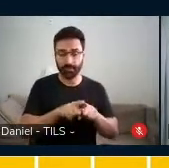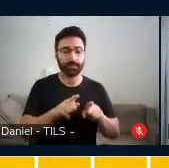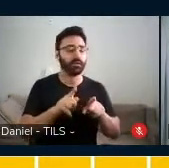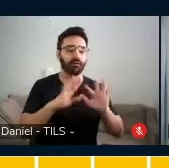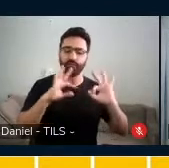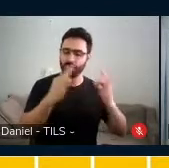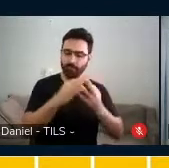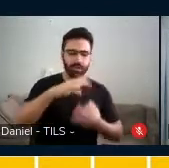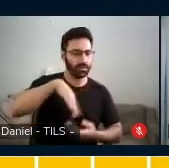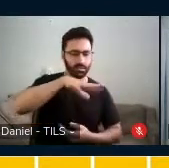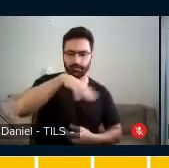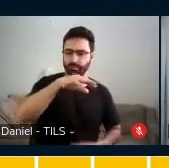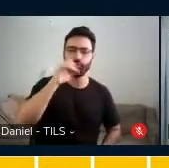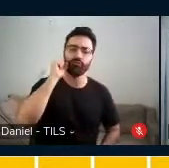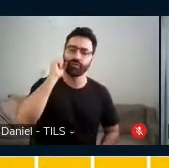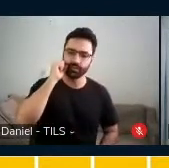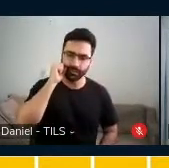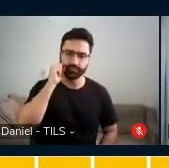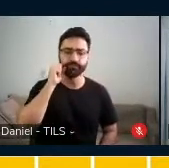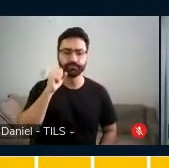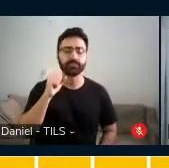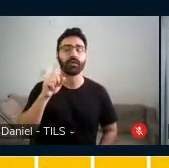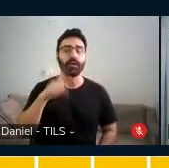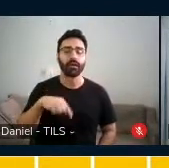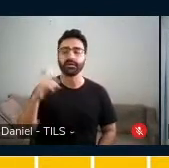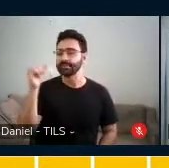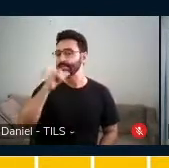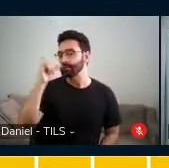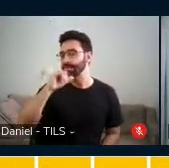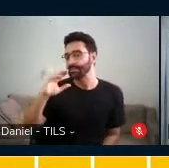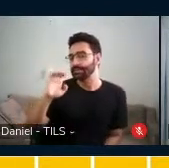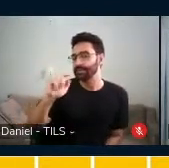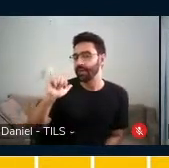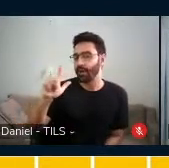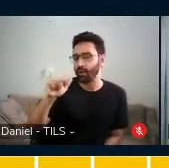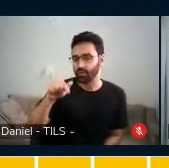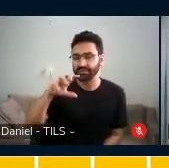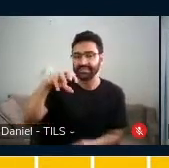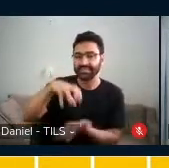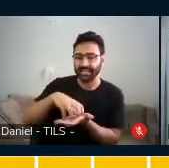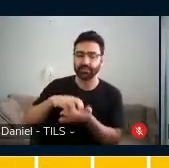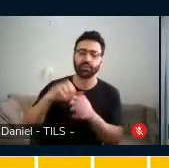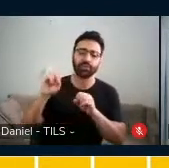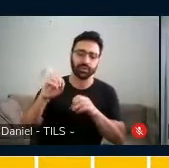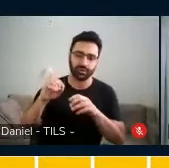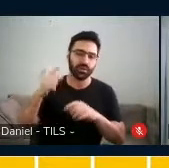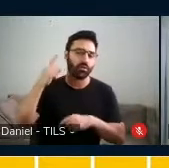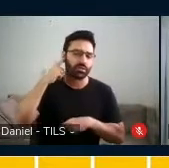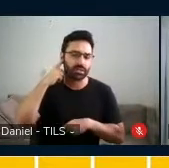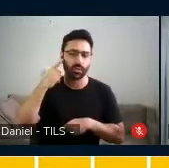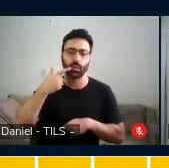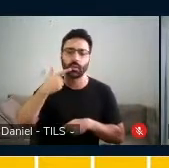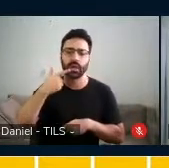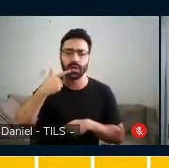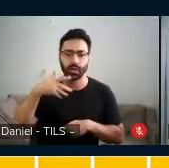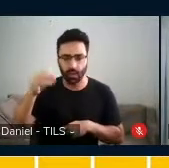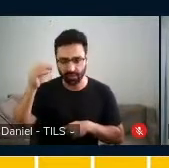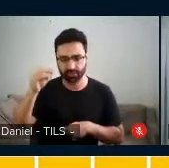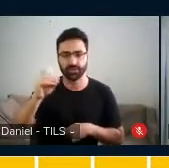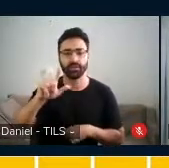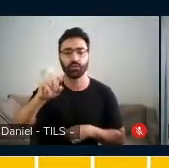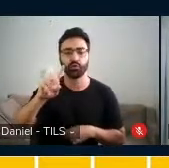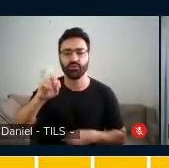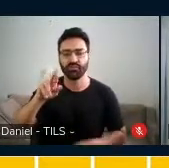é ouvinte, ela frequenta o CEAL, que é um centro educacional da audição e linguagem, Ludovico Pavoni,